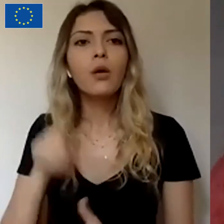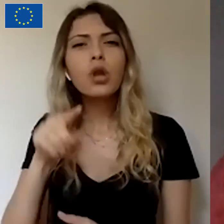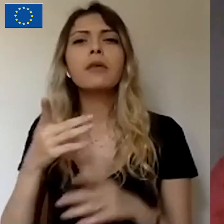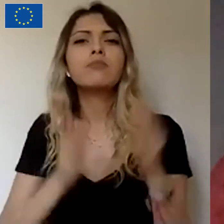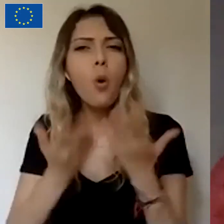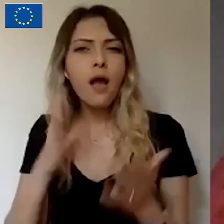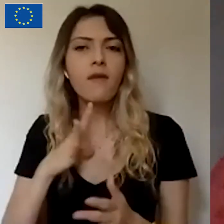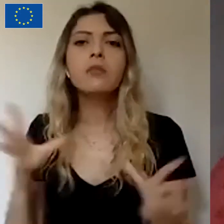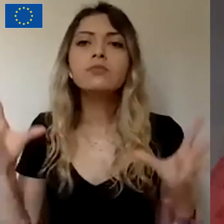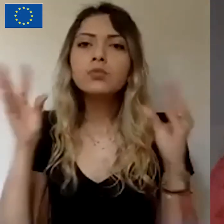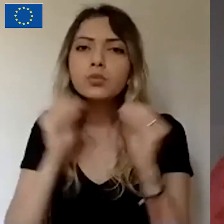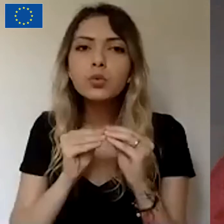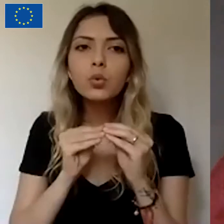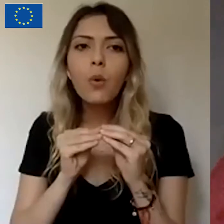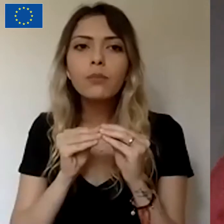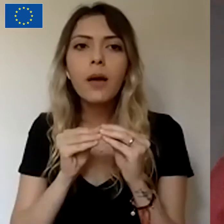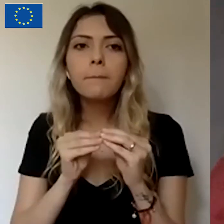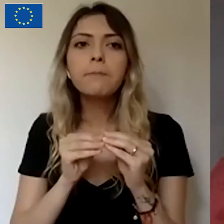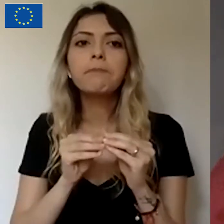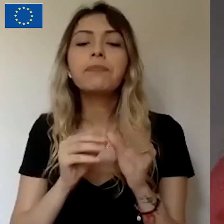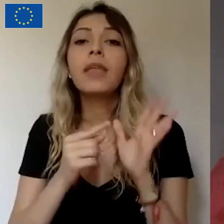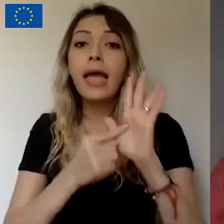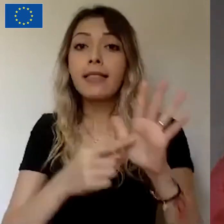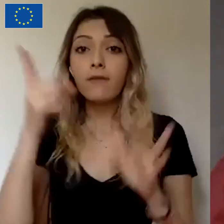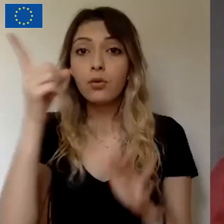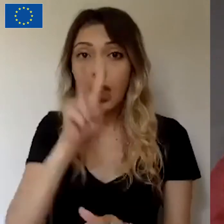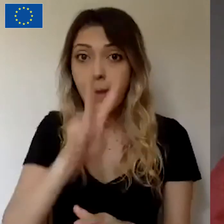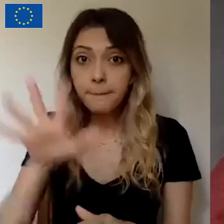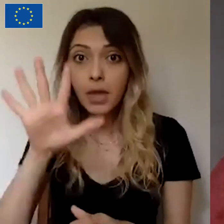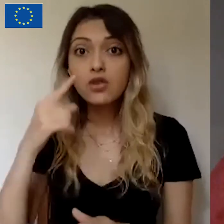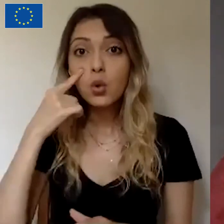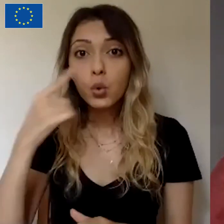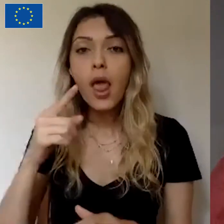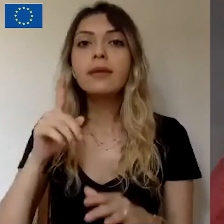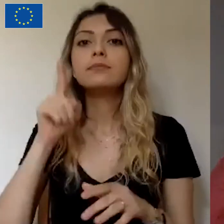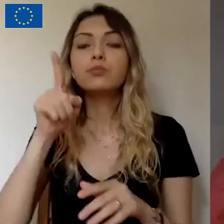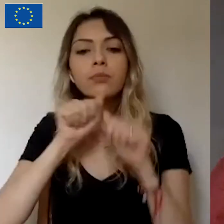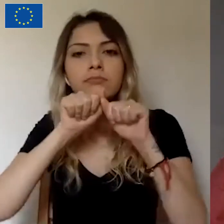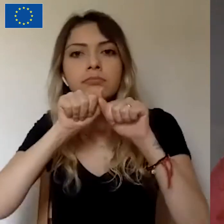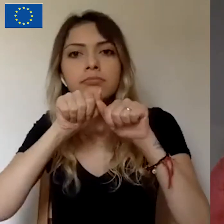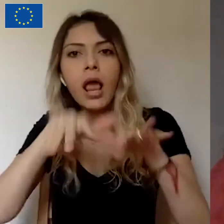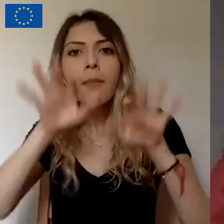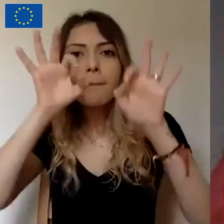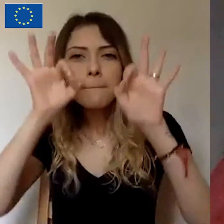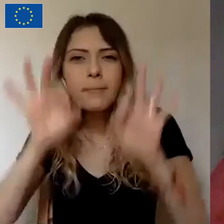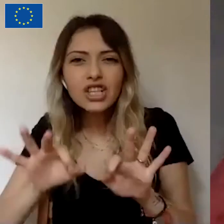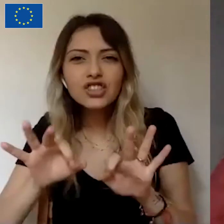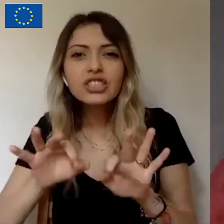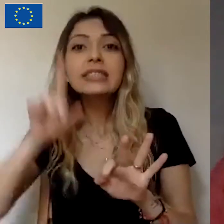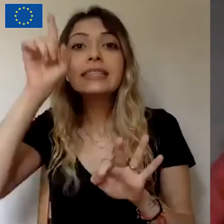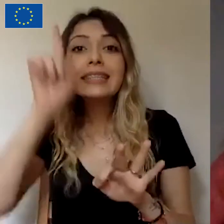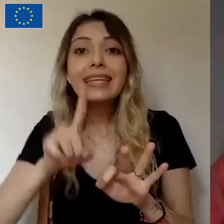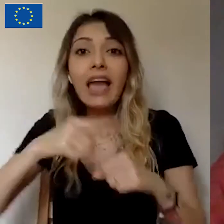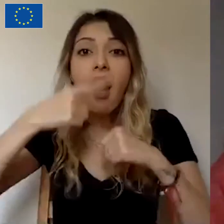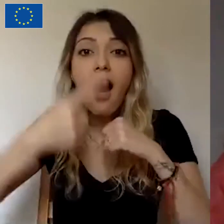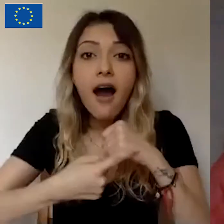Toplam hedefinin yüzde 25'ine yayına girdikleri ilk haftada ulaşan projeleri, başarıya ulaşma oranı